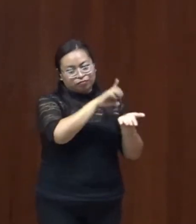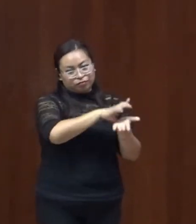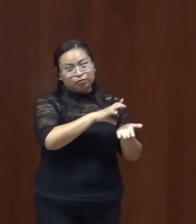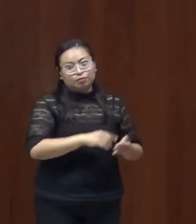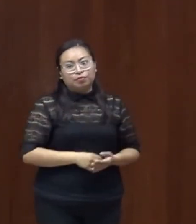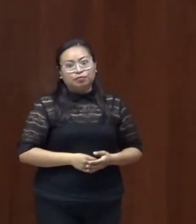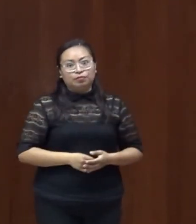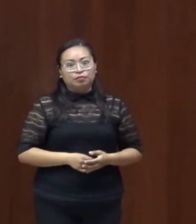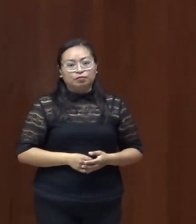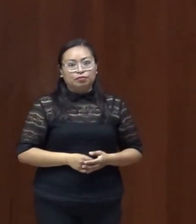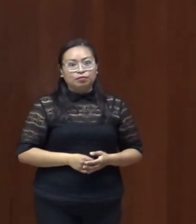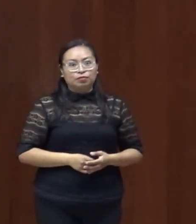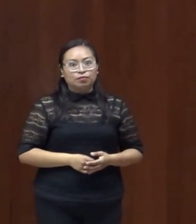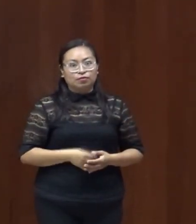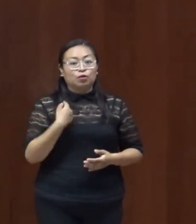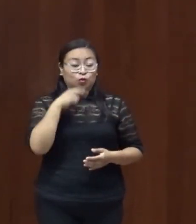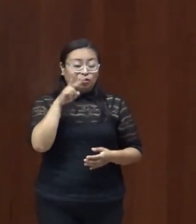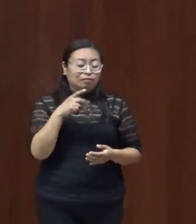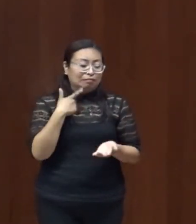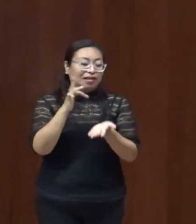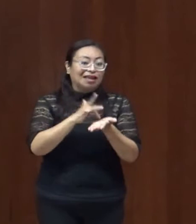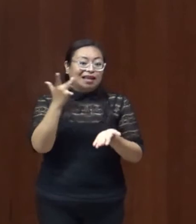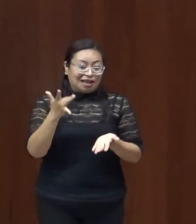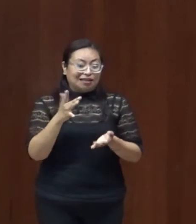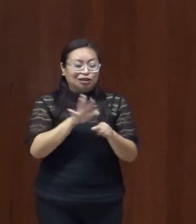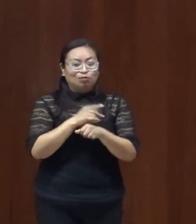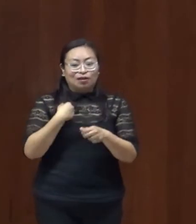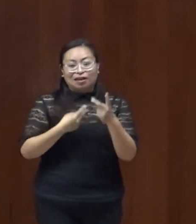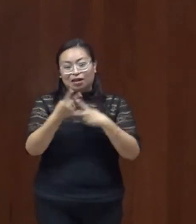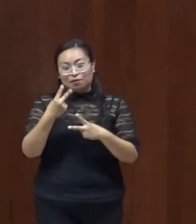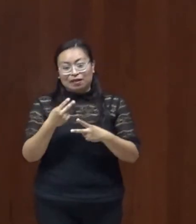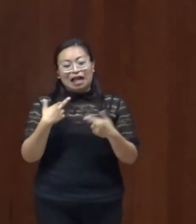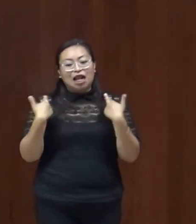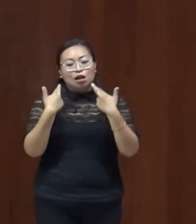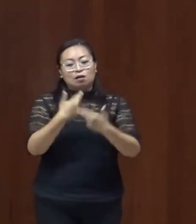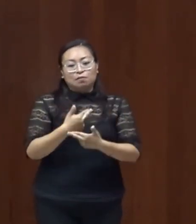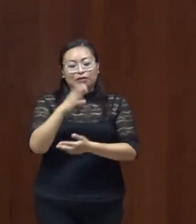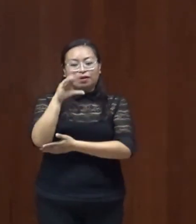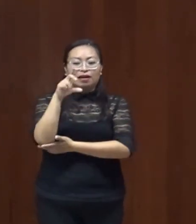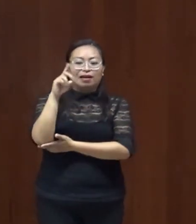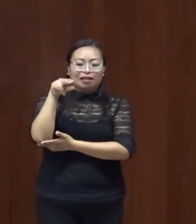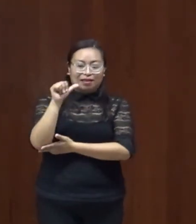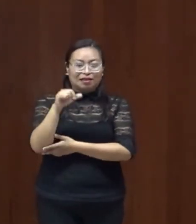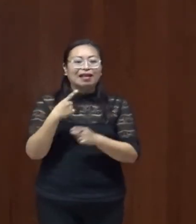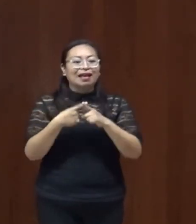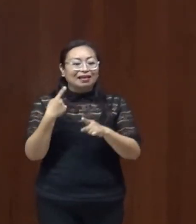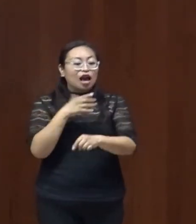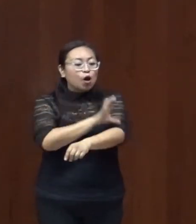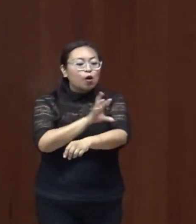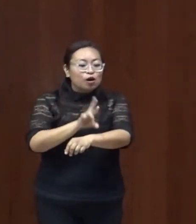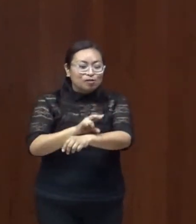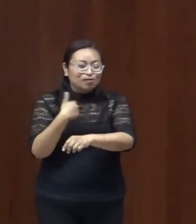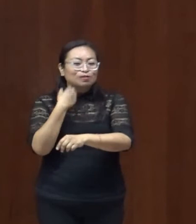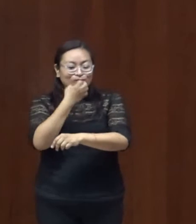supuesto aplaudo y agradezco mucho la presencia de la maestra cadena coordinadora del colegio del que